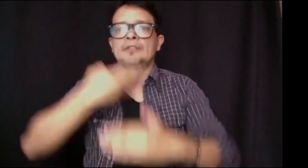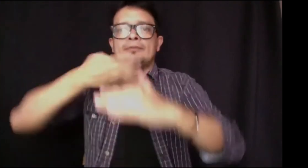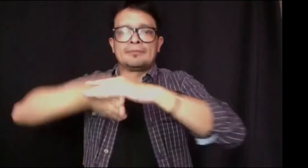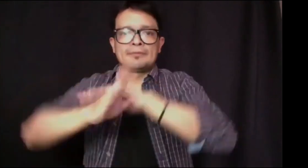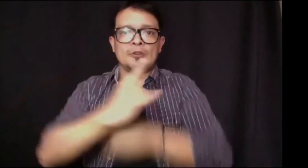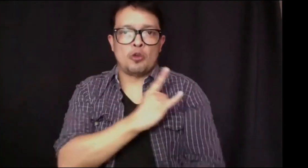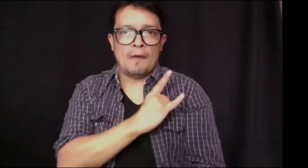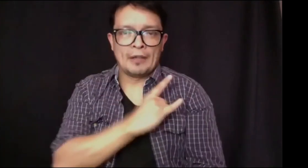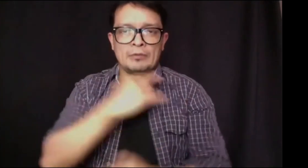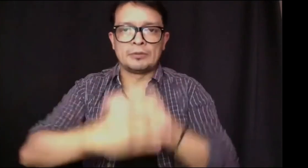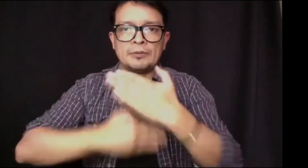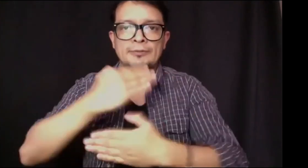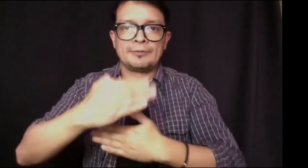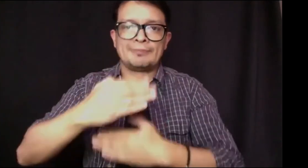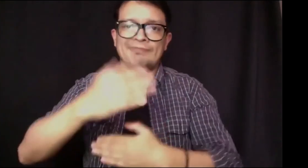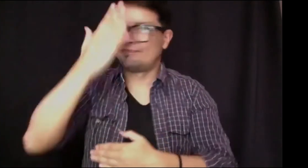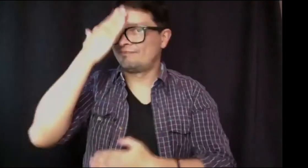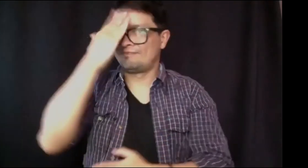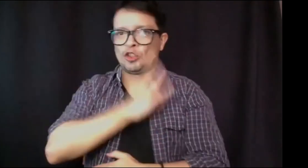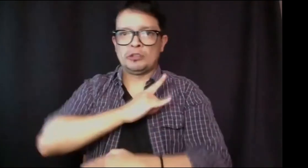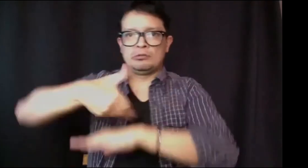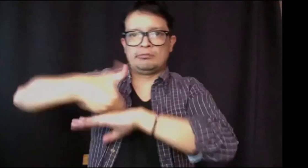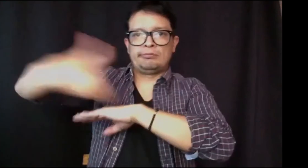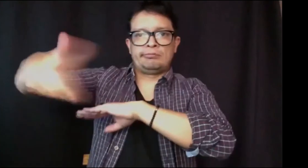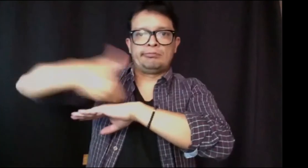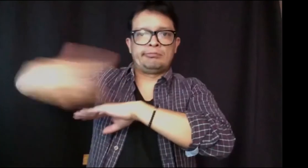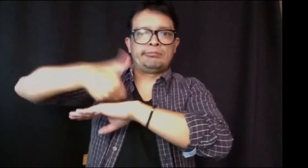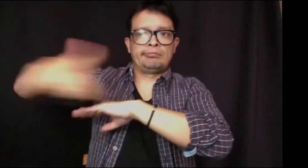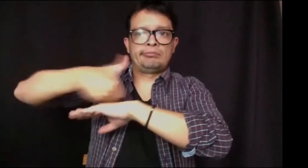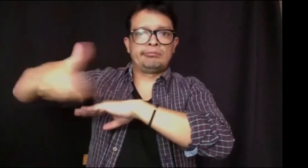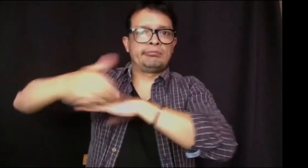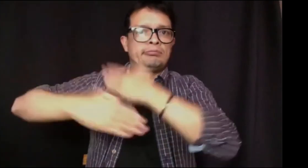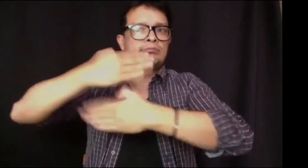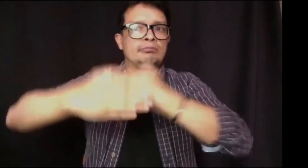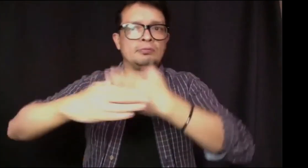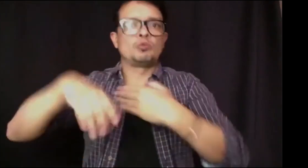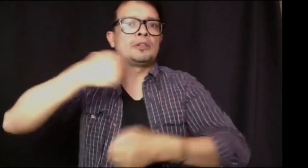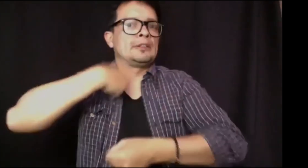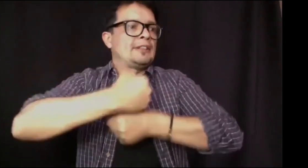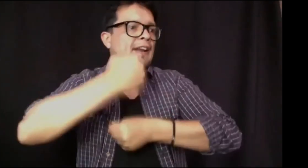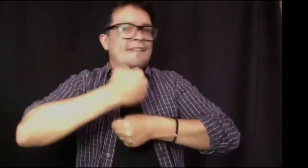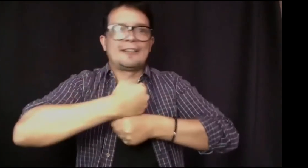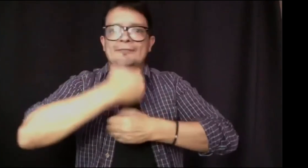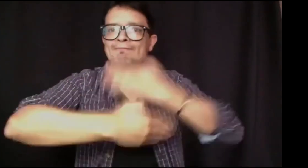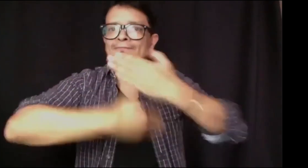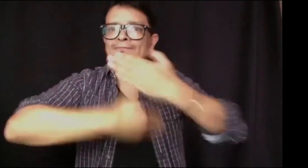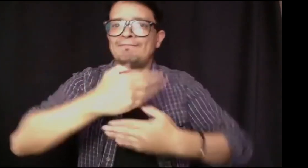él interactuaba con personas sordas y empecé a interesarme en la educación superior. Porque sentía una exigencia de parte de él.